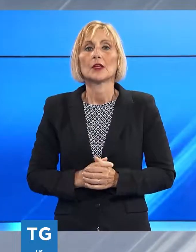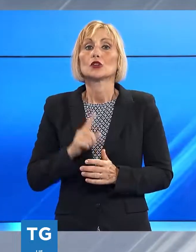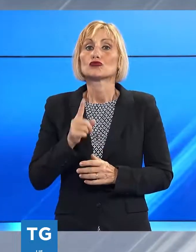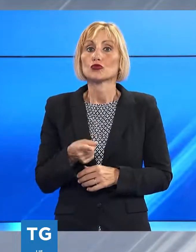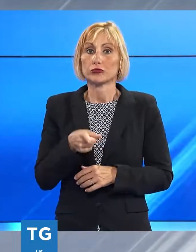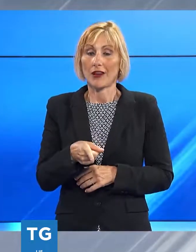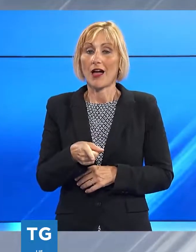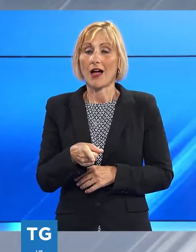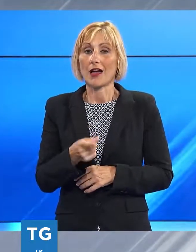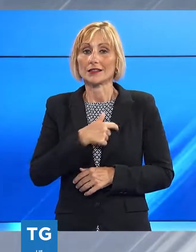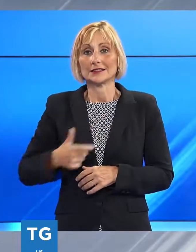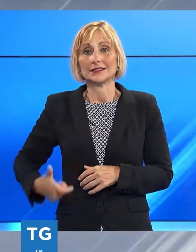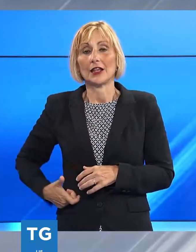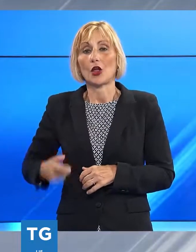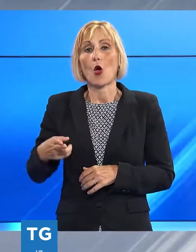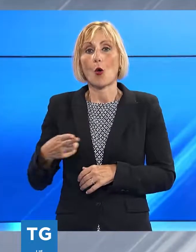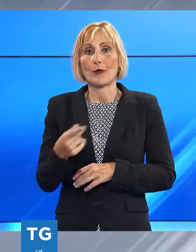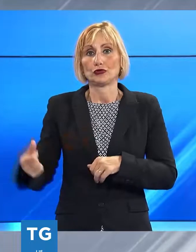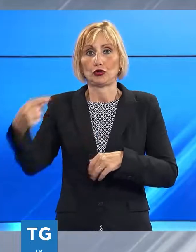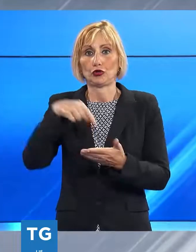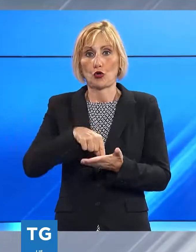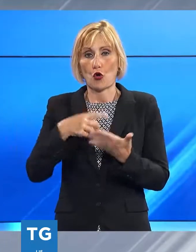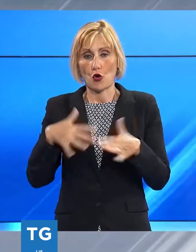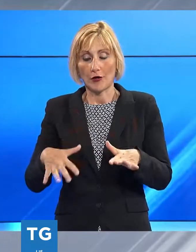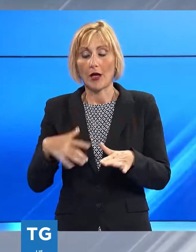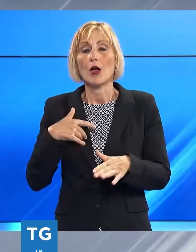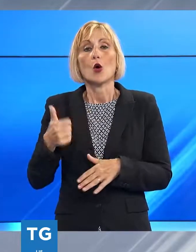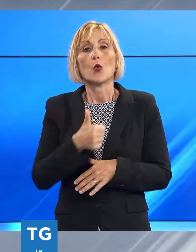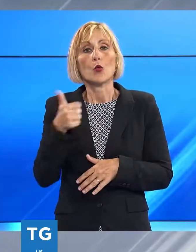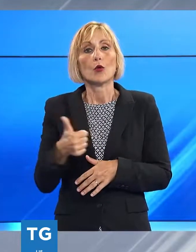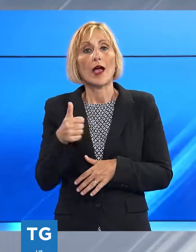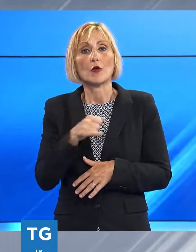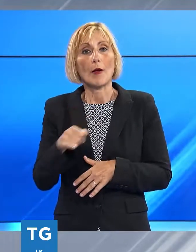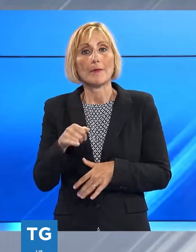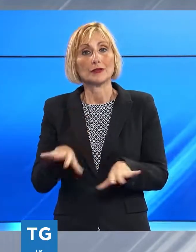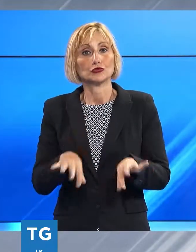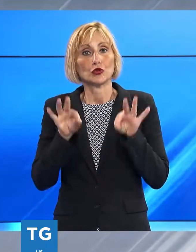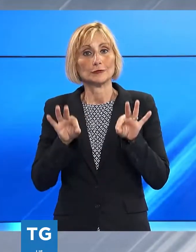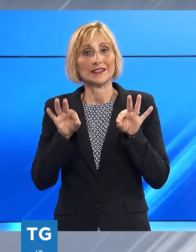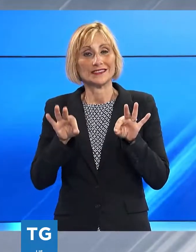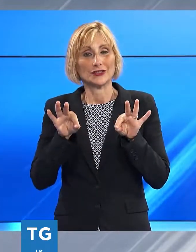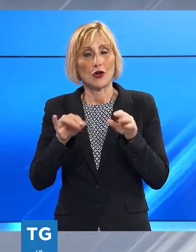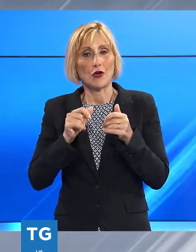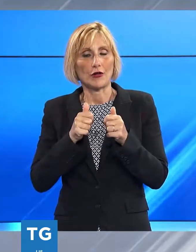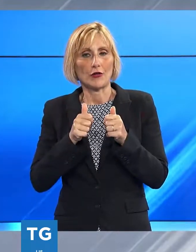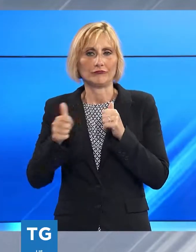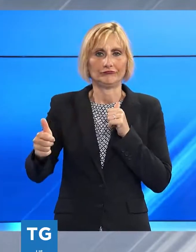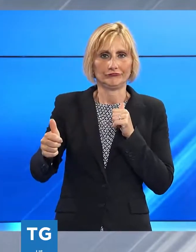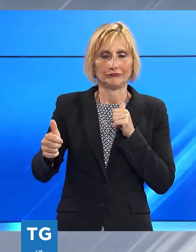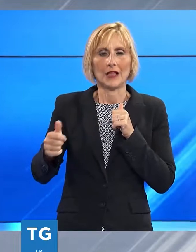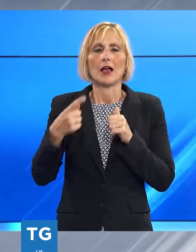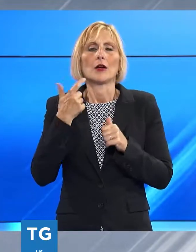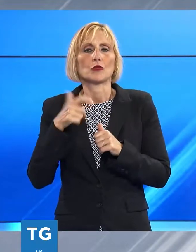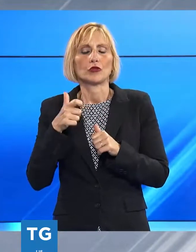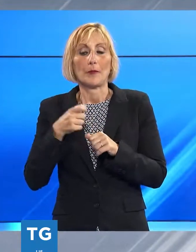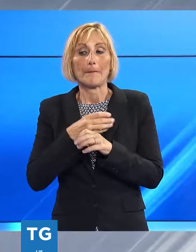essere sindaco di Pescia dopo la sospensione di un anno e mezzo che lo aveva allontanato dalla carica. Con una mossa effetto alla scoccare